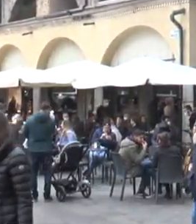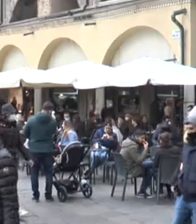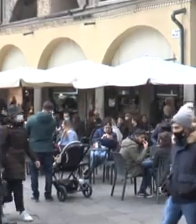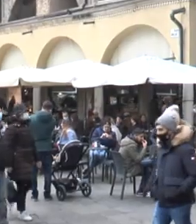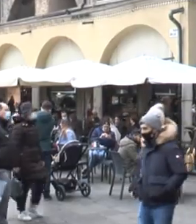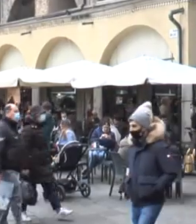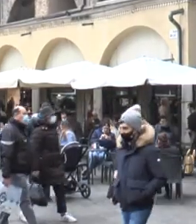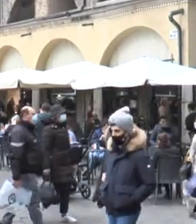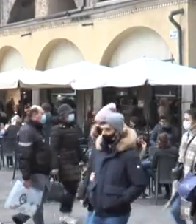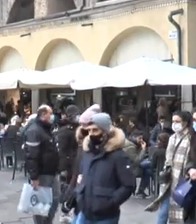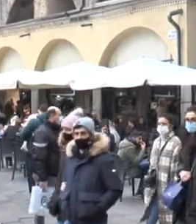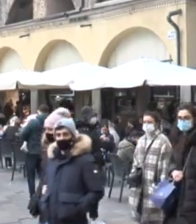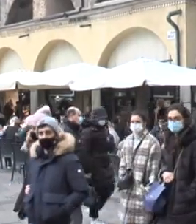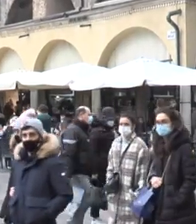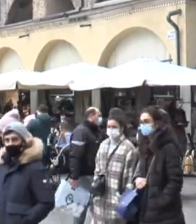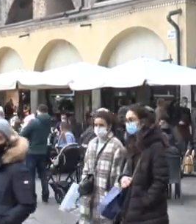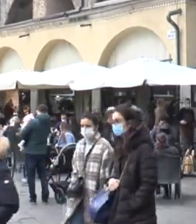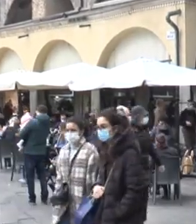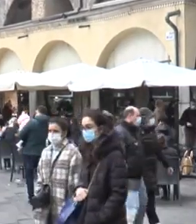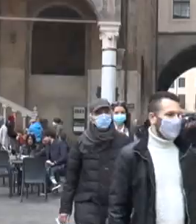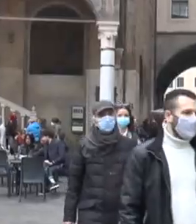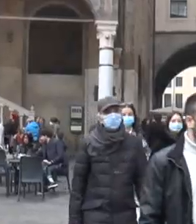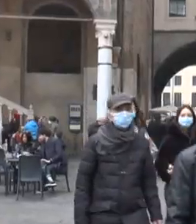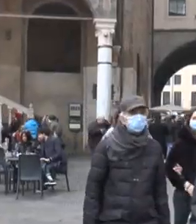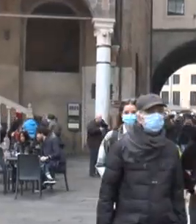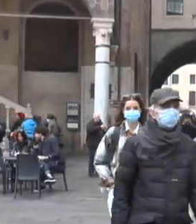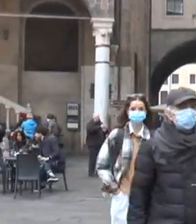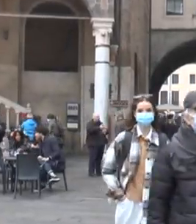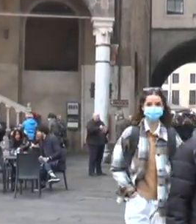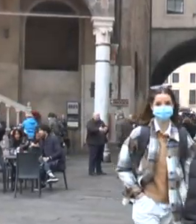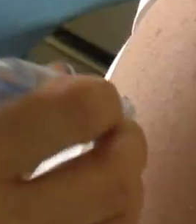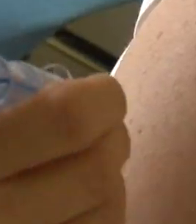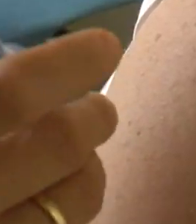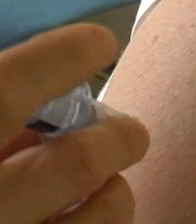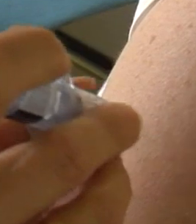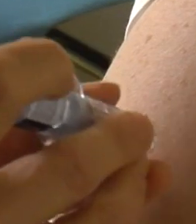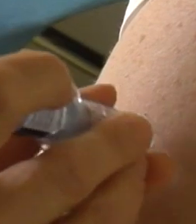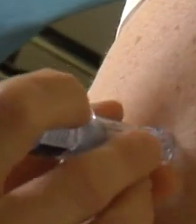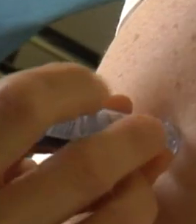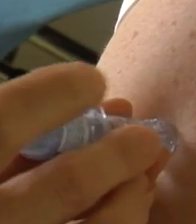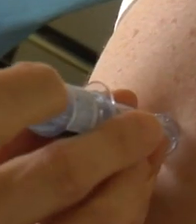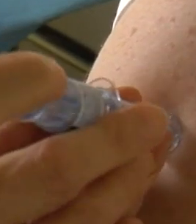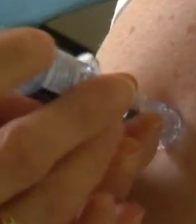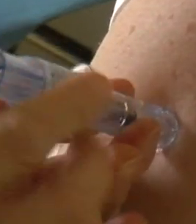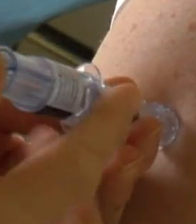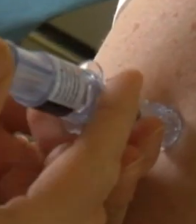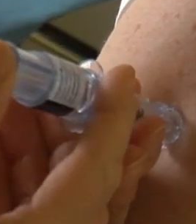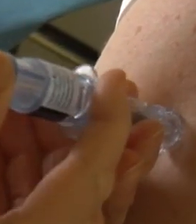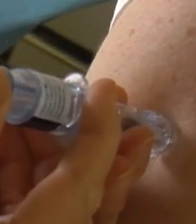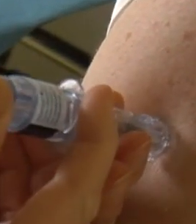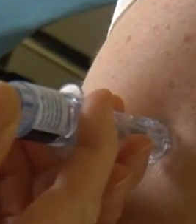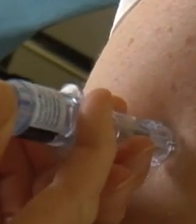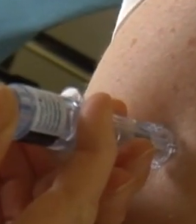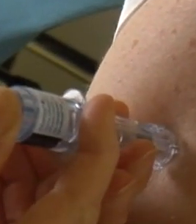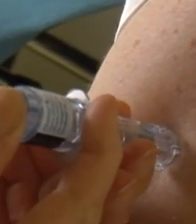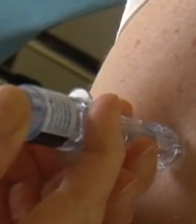parlare della necessità di tenere gli ospedali sotto controllo in un momento cruciale per i vaccini tra i mille dubbi attorno ad AstraZeneca, i ritardi